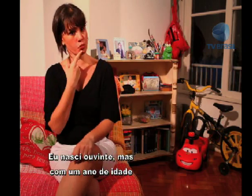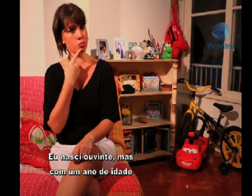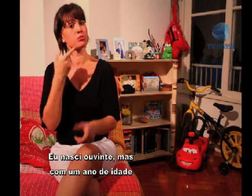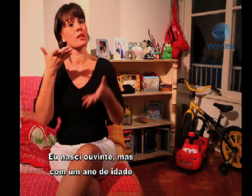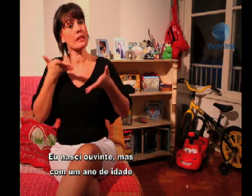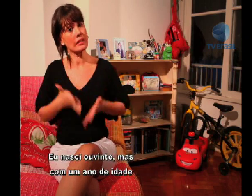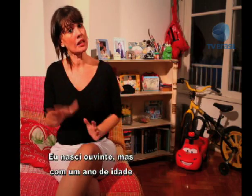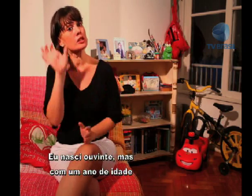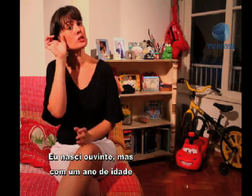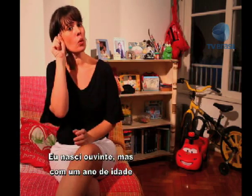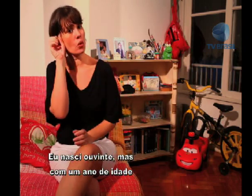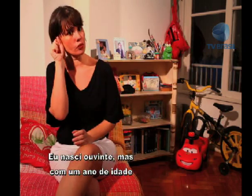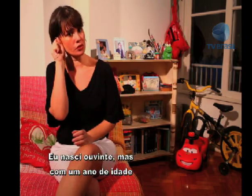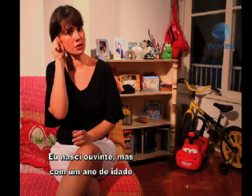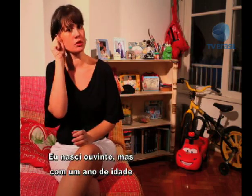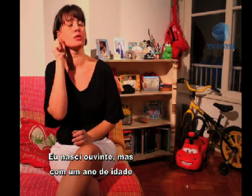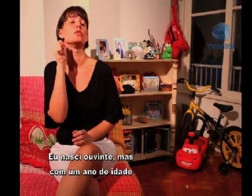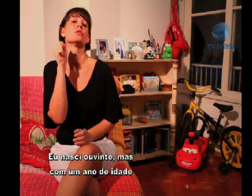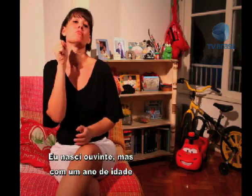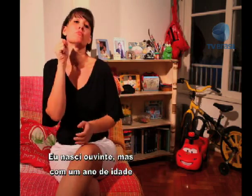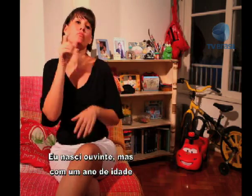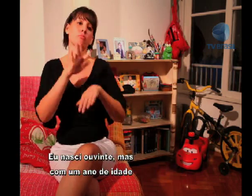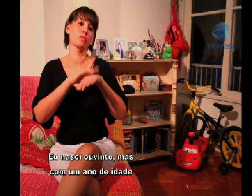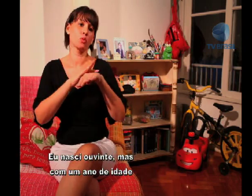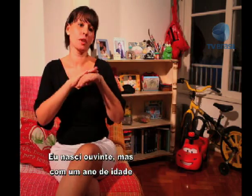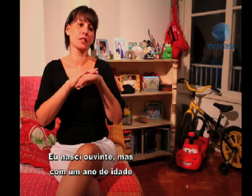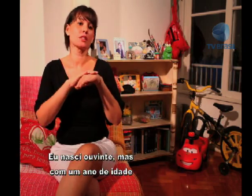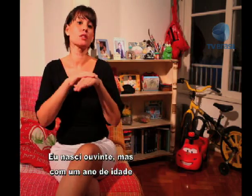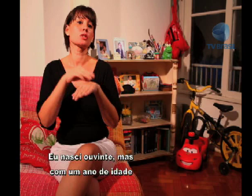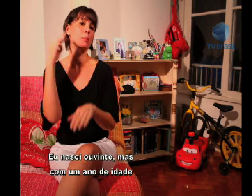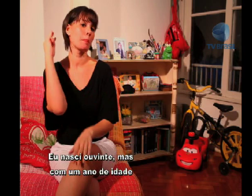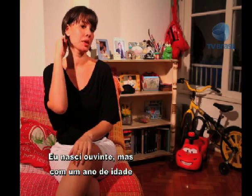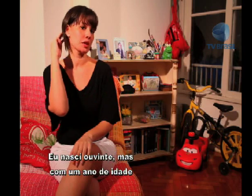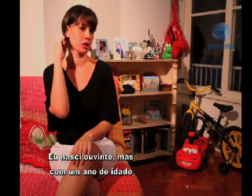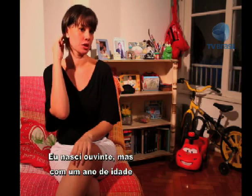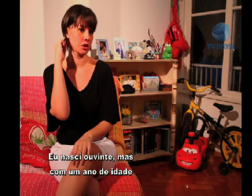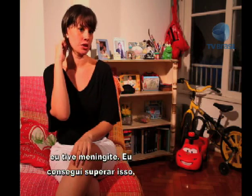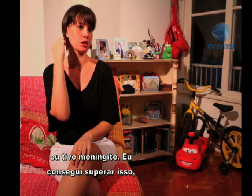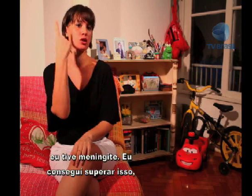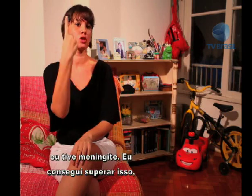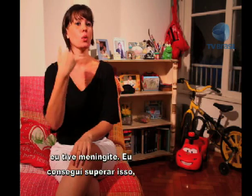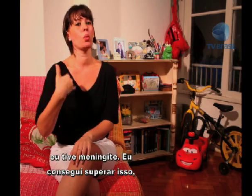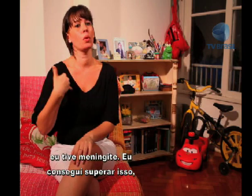Anteriormente eu havia nascido ouvinte, mas com um ano de idade eu tive meningite.